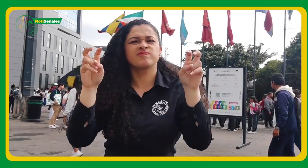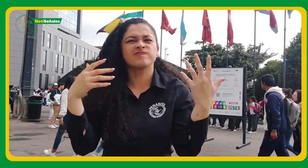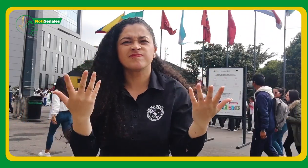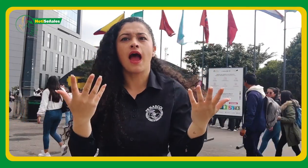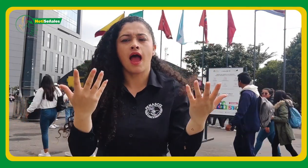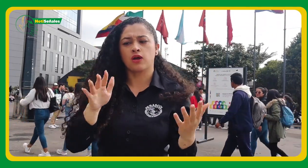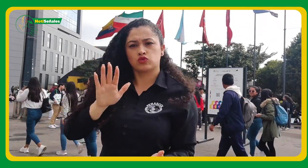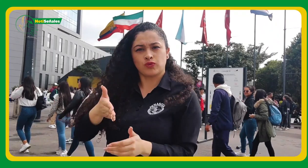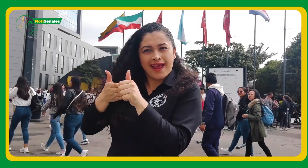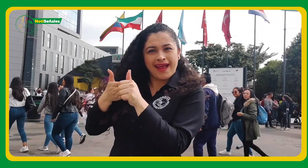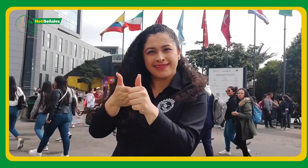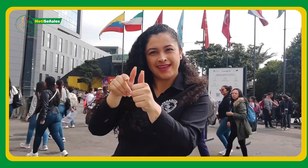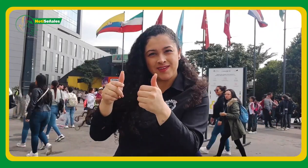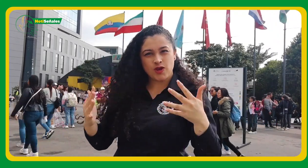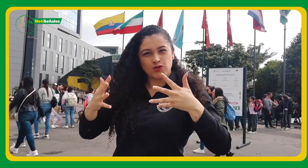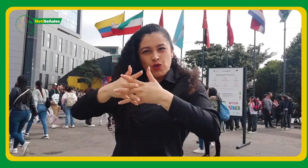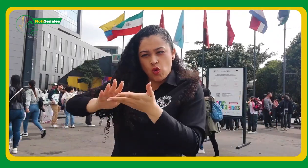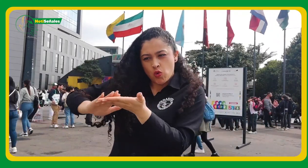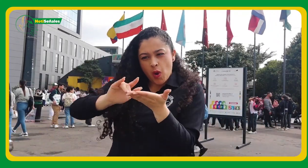que está colgada en la página web del INSOR.